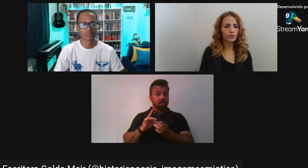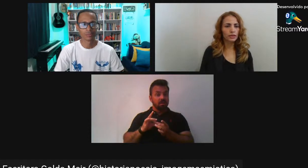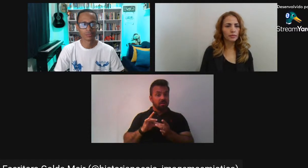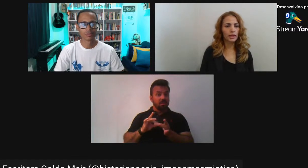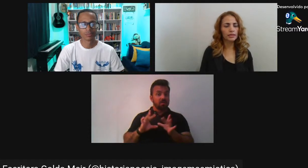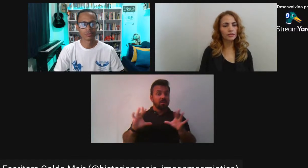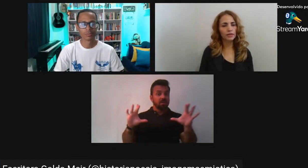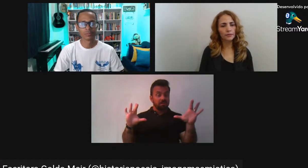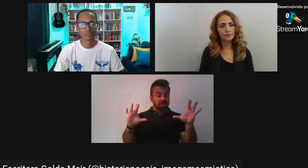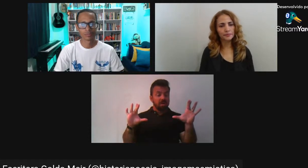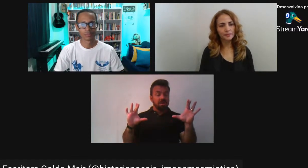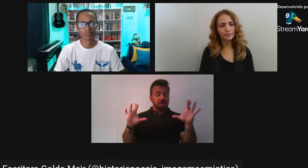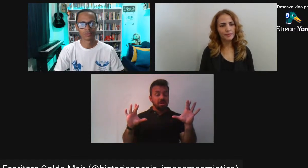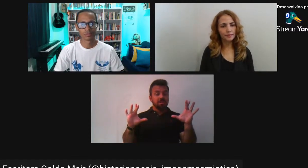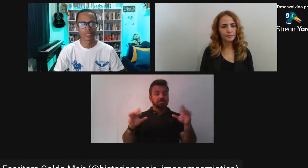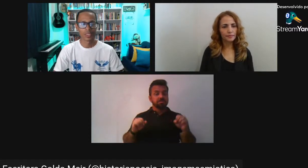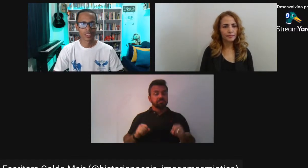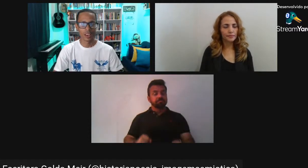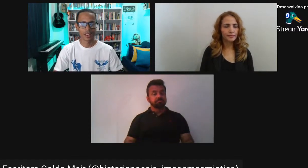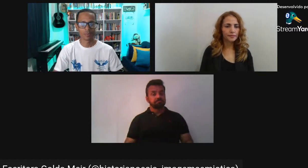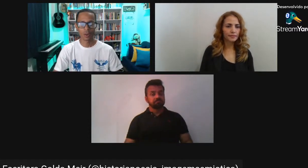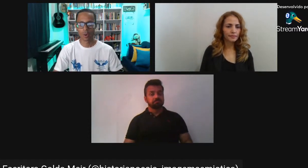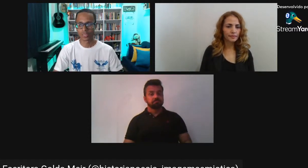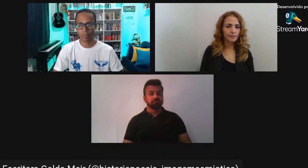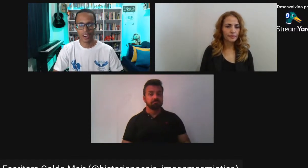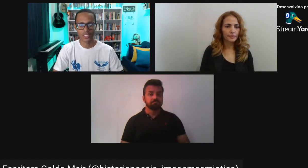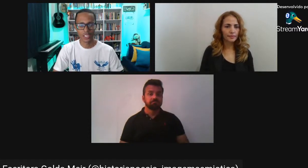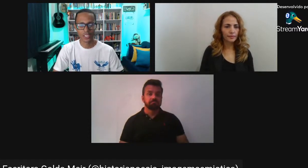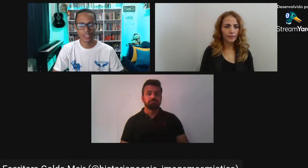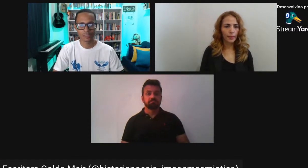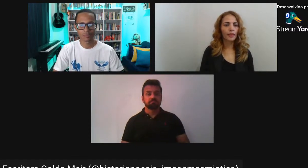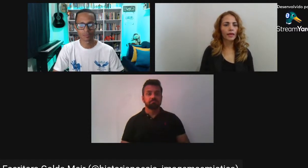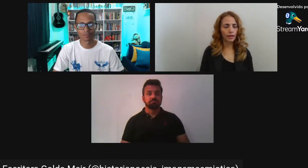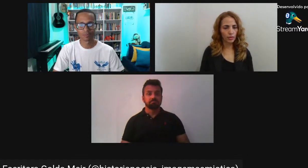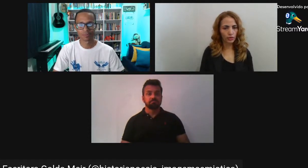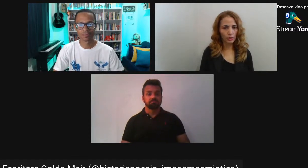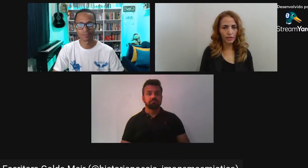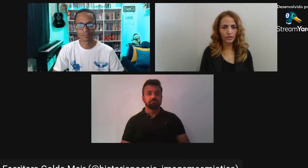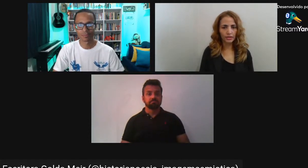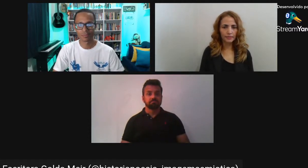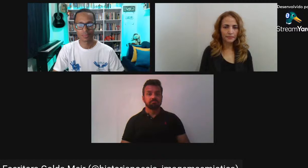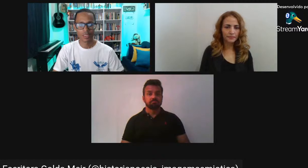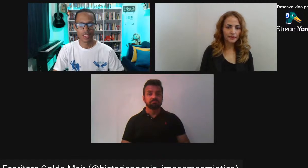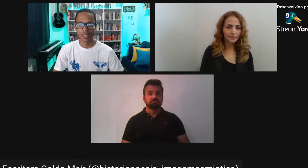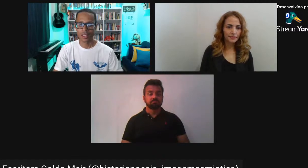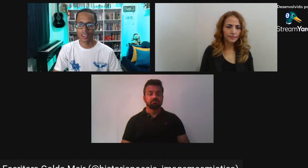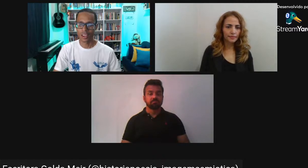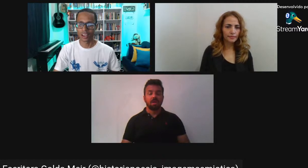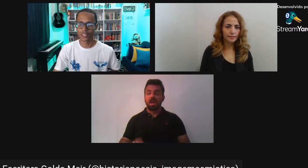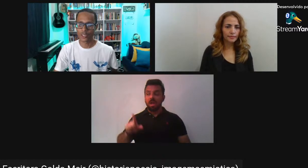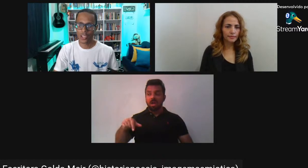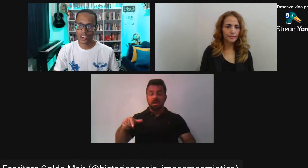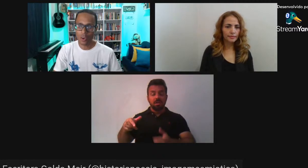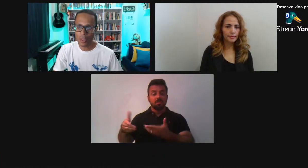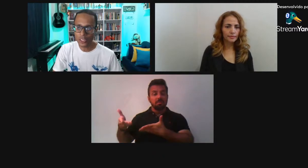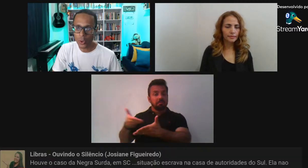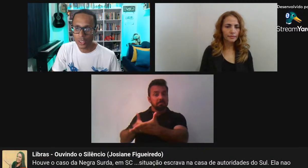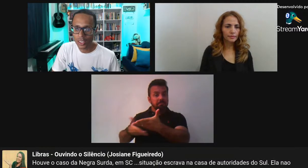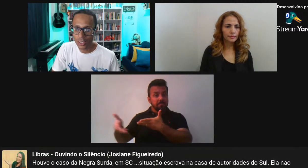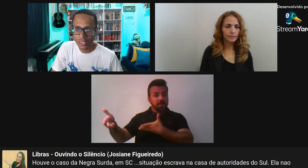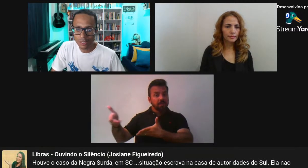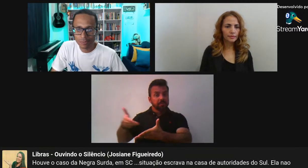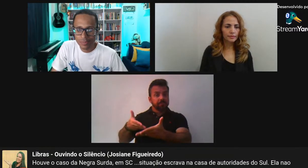econômica Envolvida também Na escravidão Era uma contrapartida Era uma contrapartida A Josiane